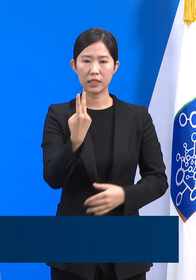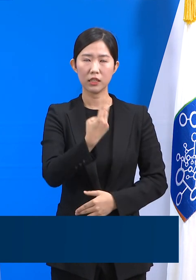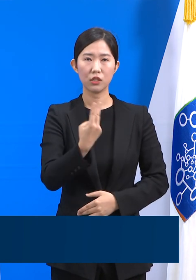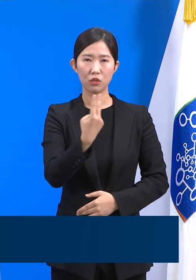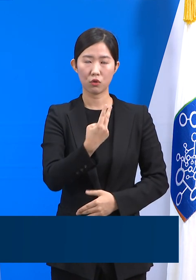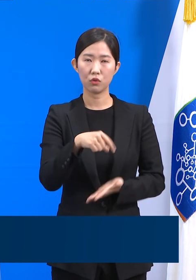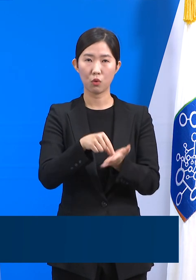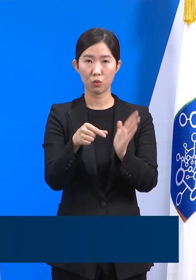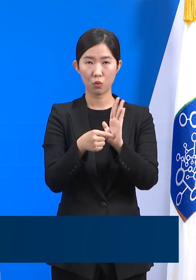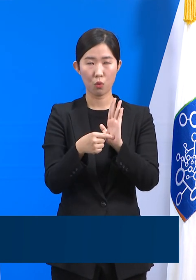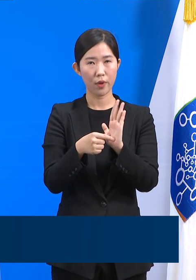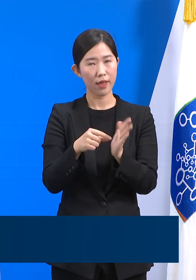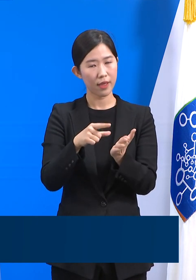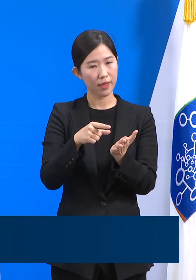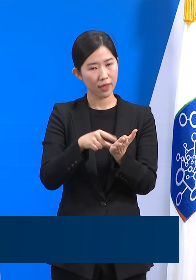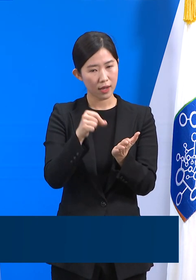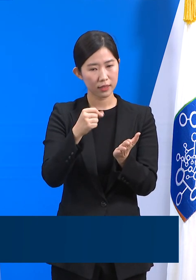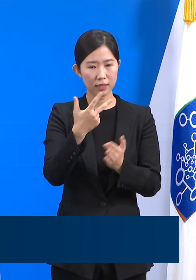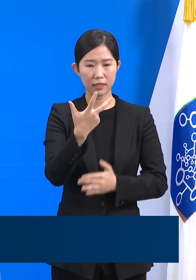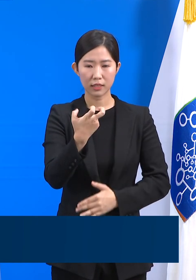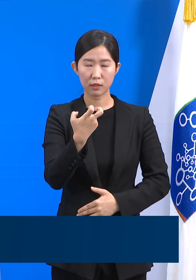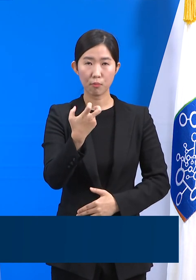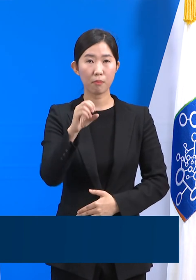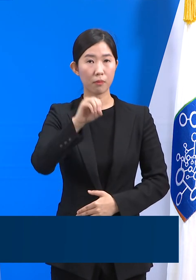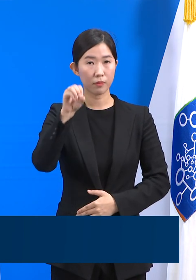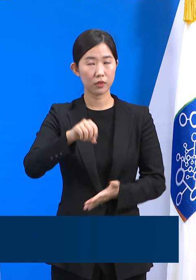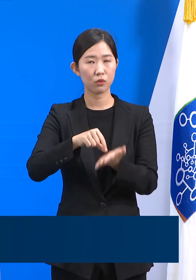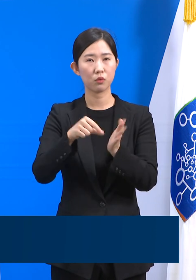1로는 74.9% 증가했습니다.